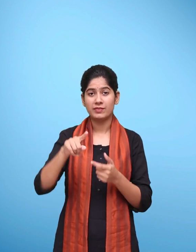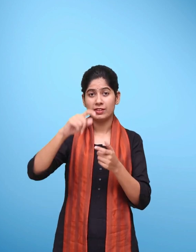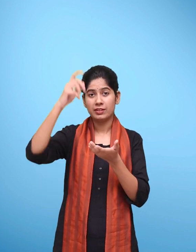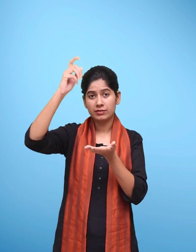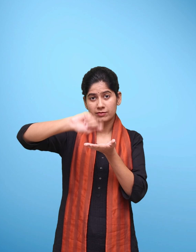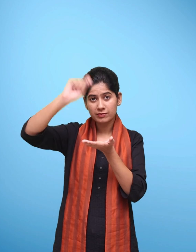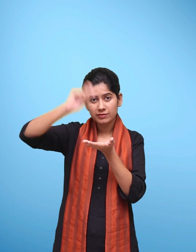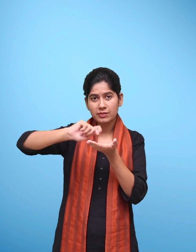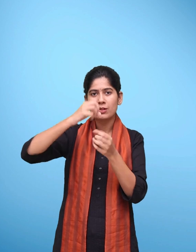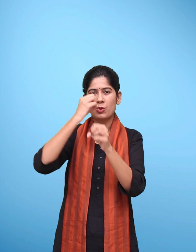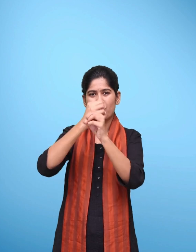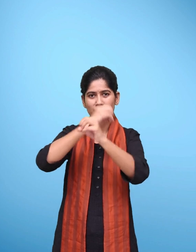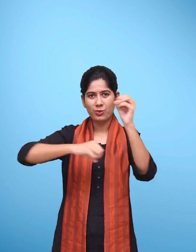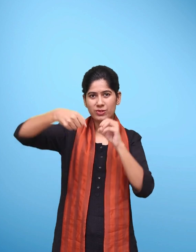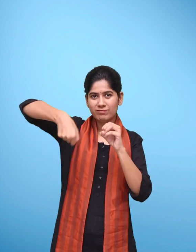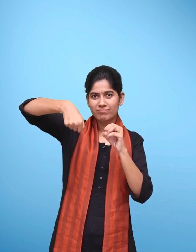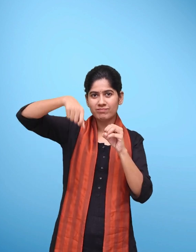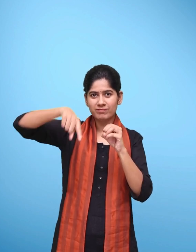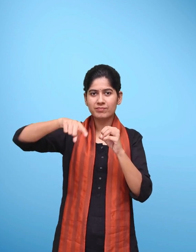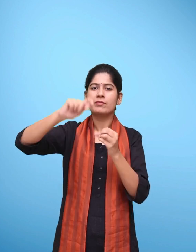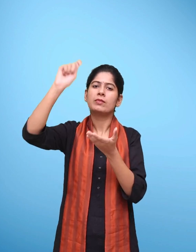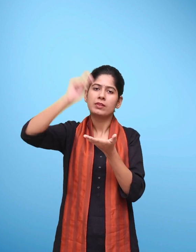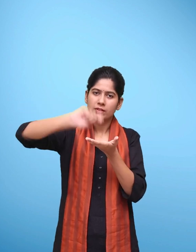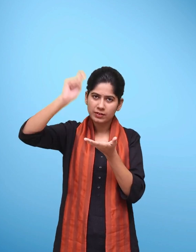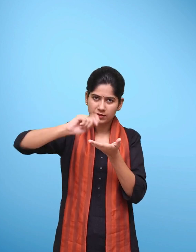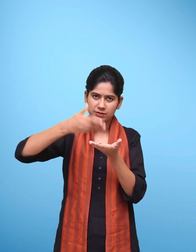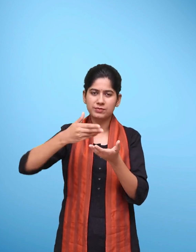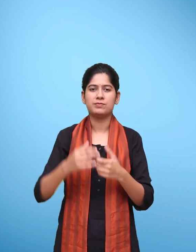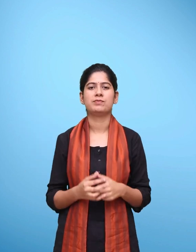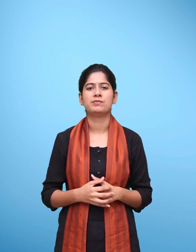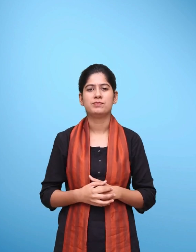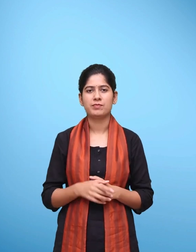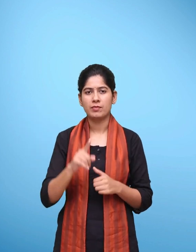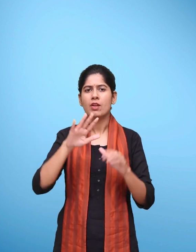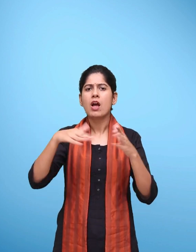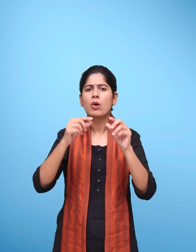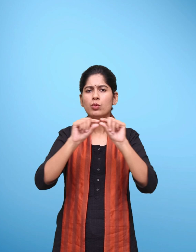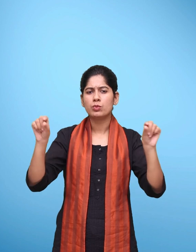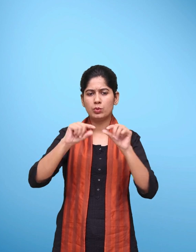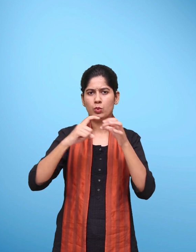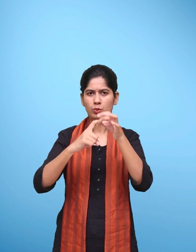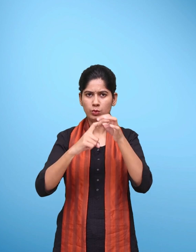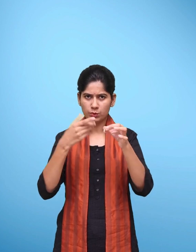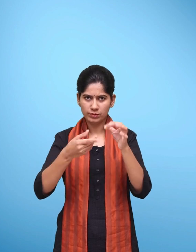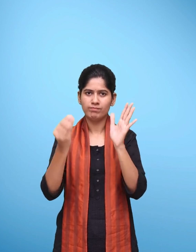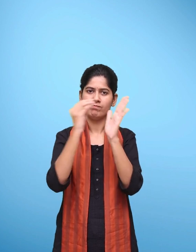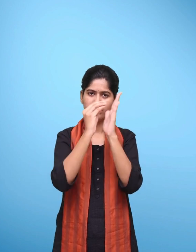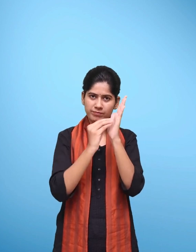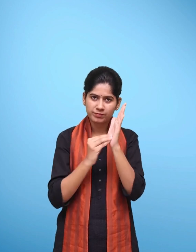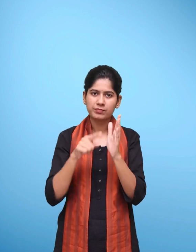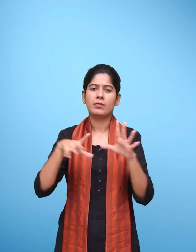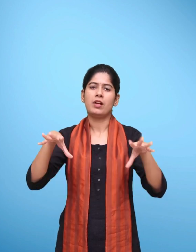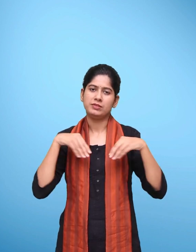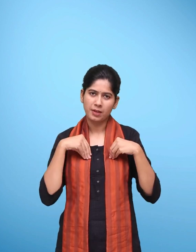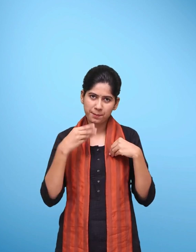दीख्षा दीख्षा एप को Google Play Store से डाउनलोड करें और इन चरणों का पालन करें.